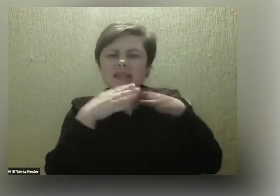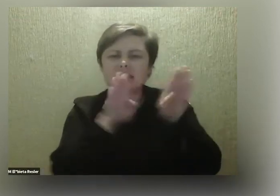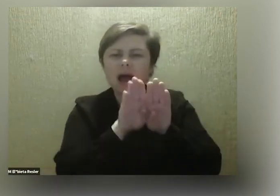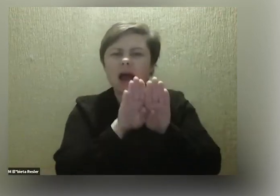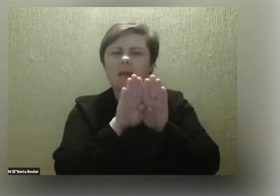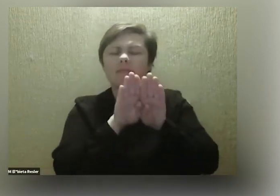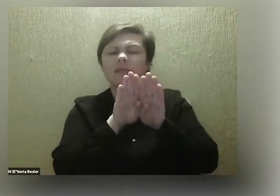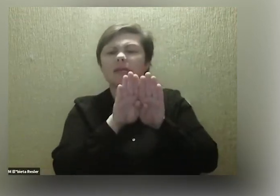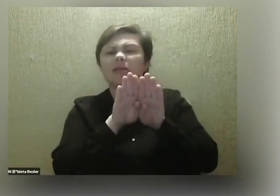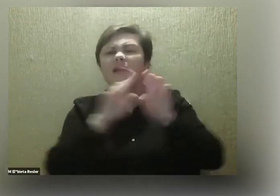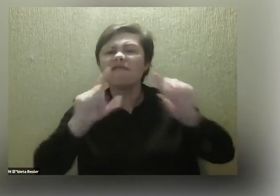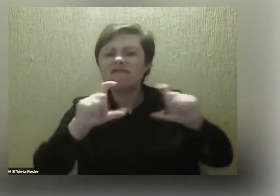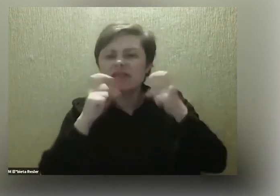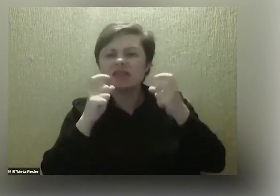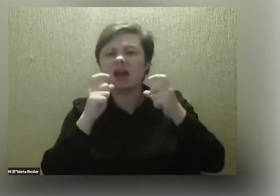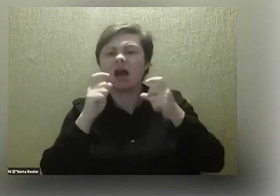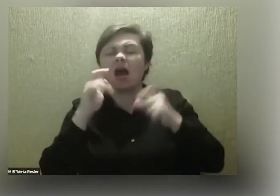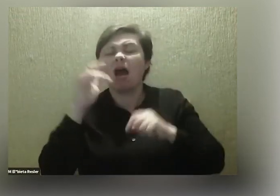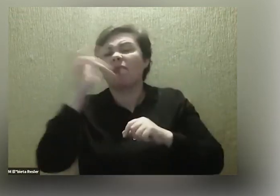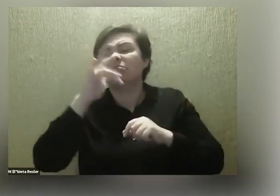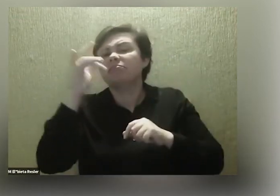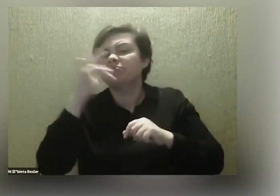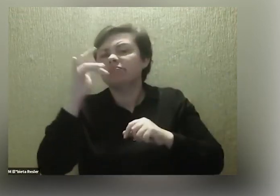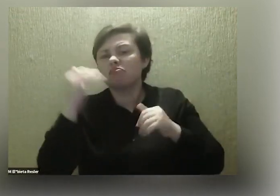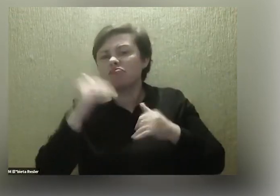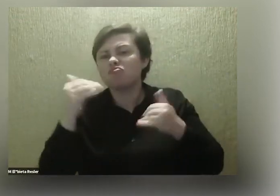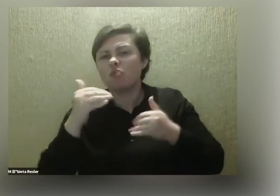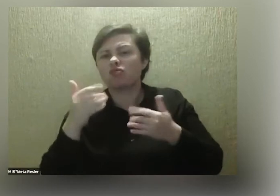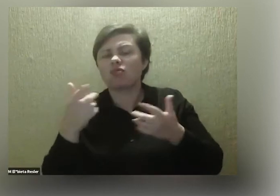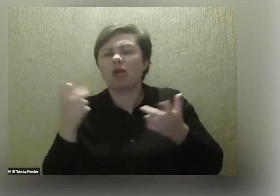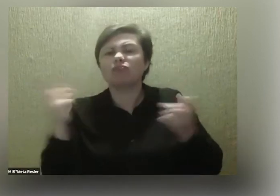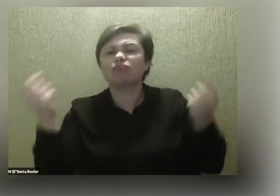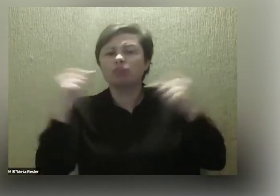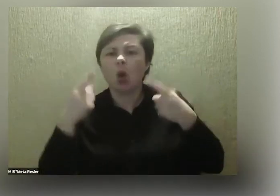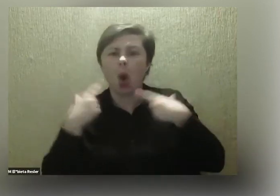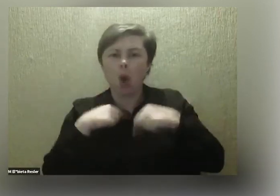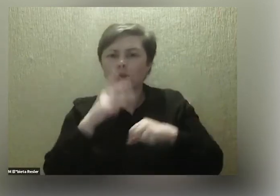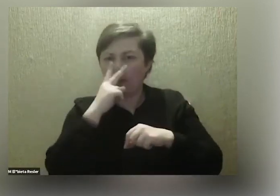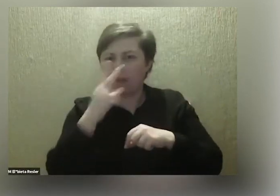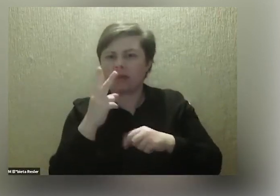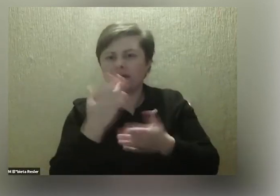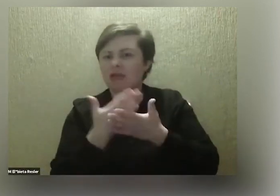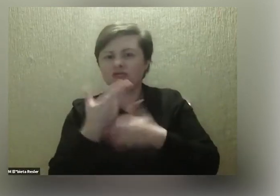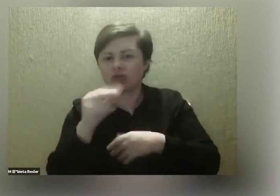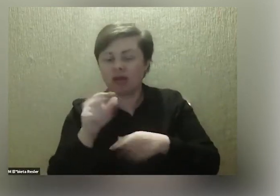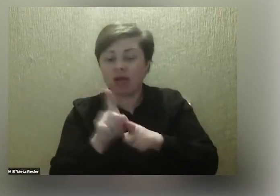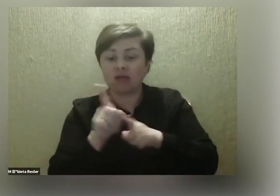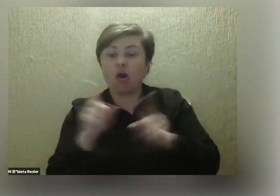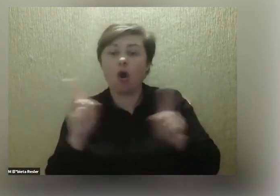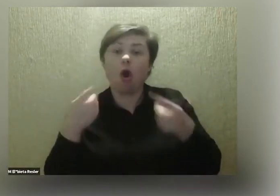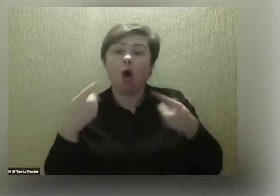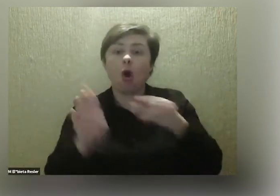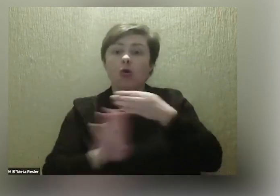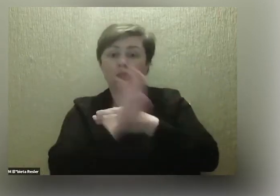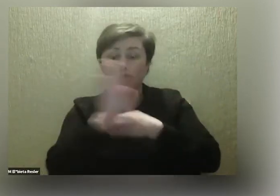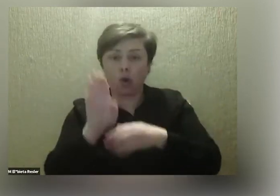zamknięte wydarzenia, w których równie dobrze mogłyby brać udział osoby widzące. Bo dlaczego nie? Dlaczego w koncercie nie mogłyby brać